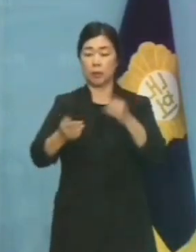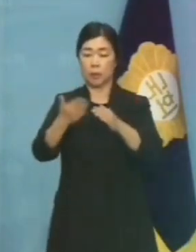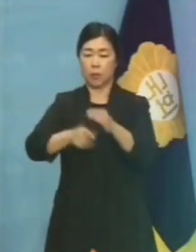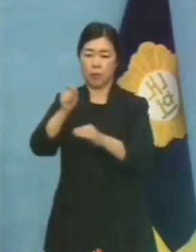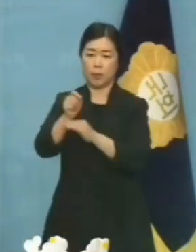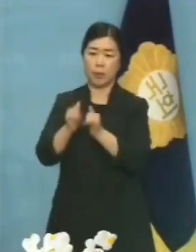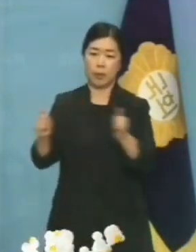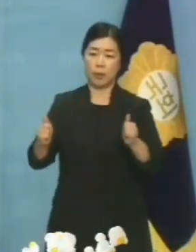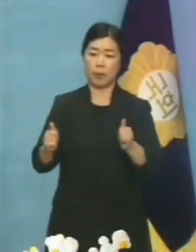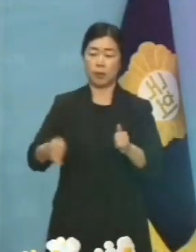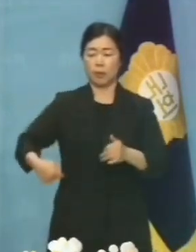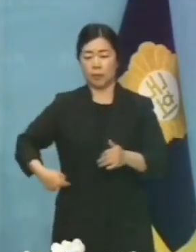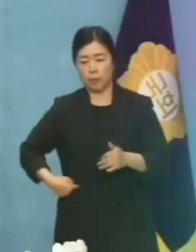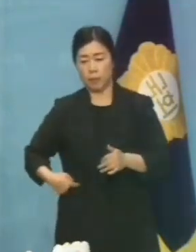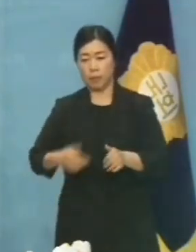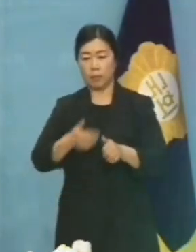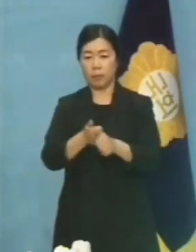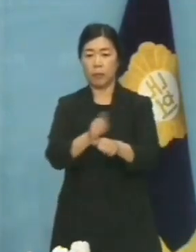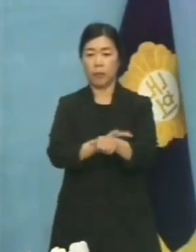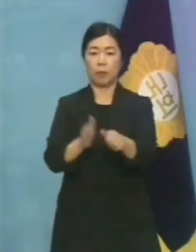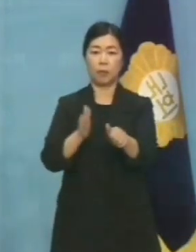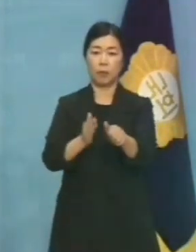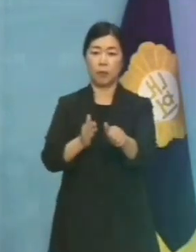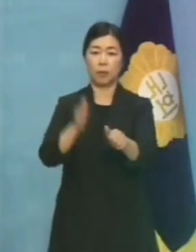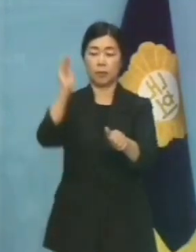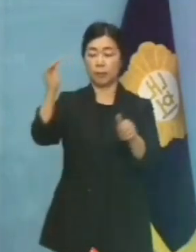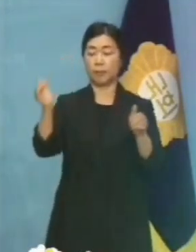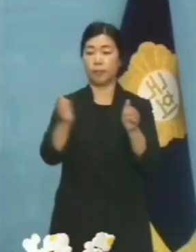마지막 남은 양심을 지키기 바랍니다. 이상입니다.